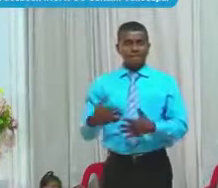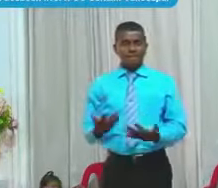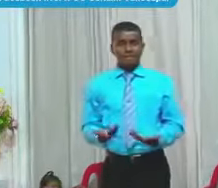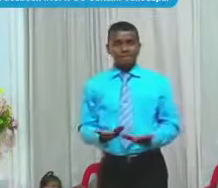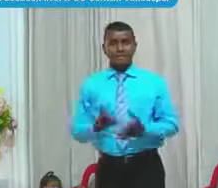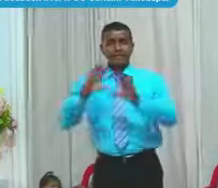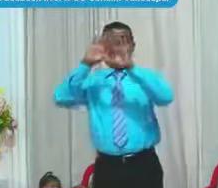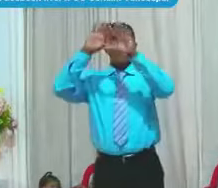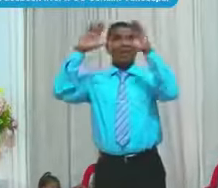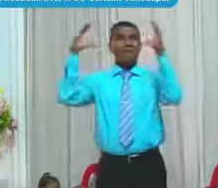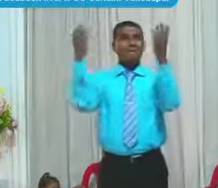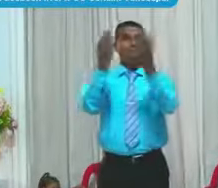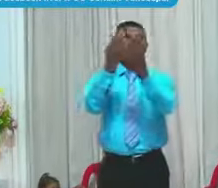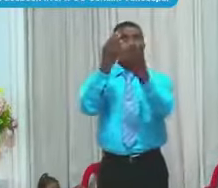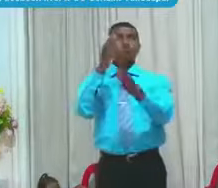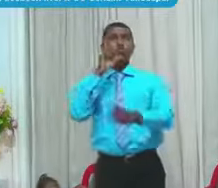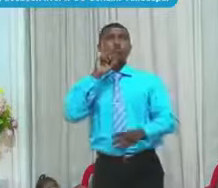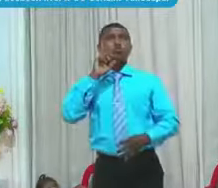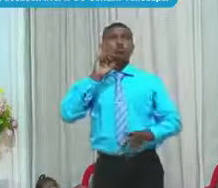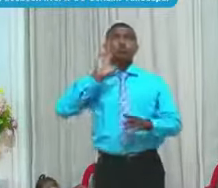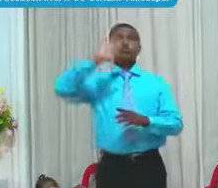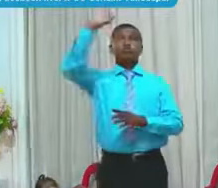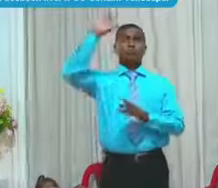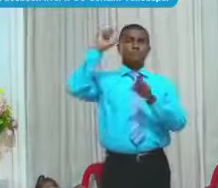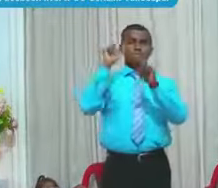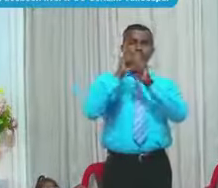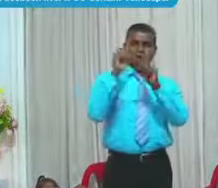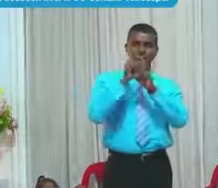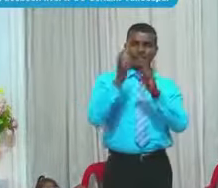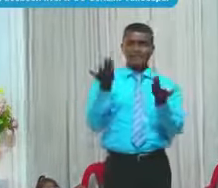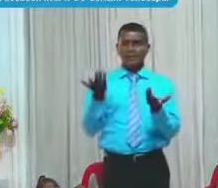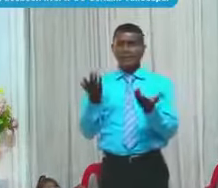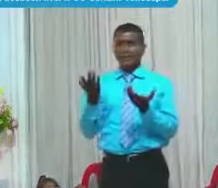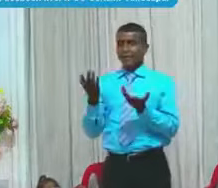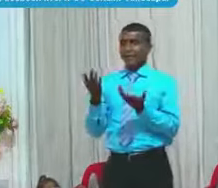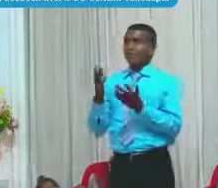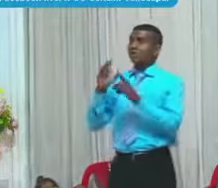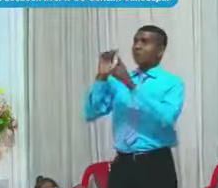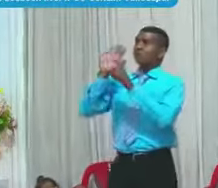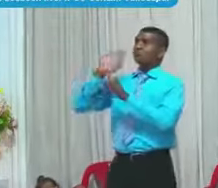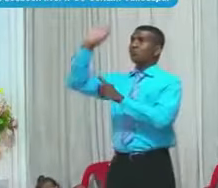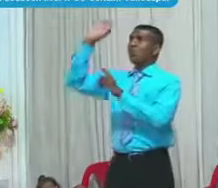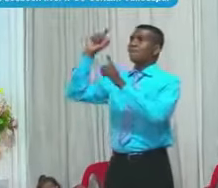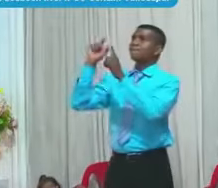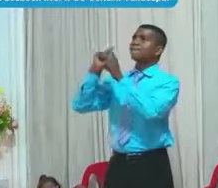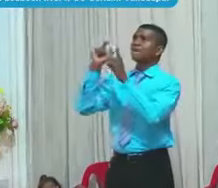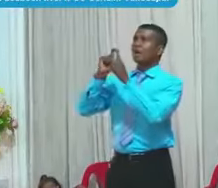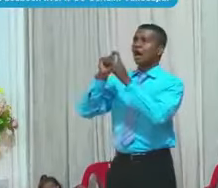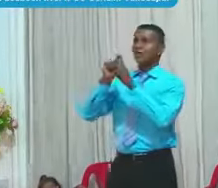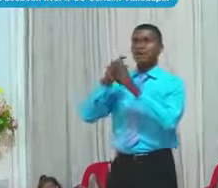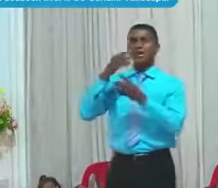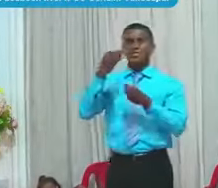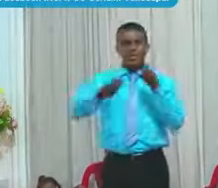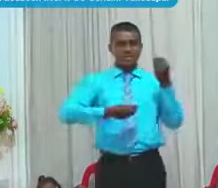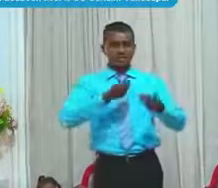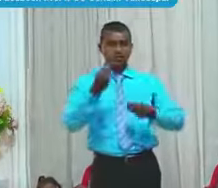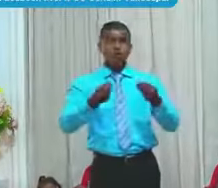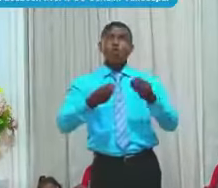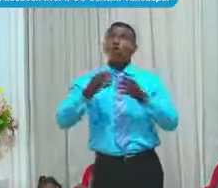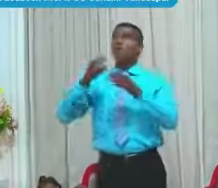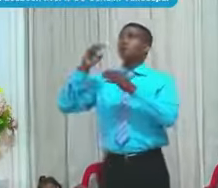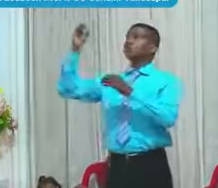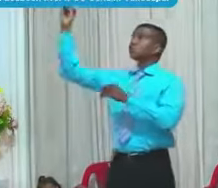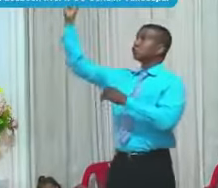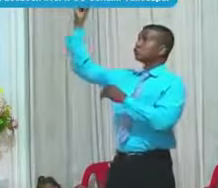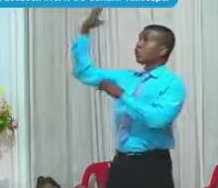mundo Salió sus palabras Y en medio De sus palabras Puso tabernáculo Para el sol Y este Cual